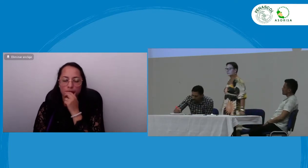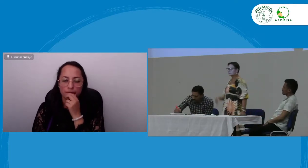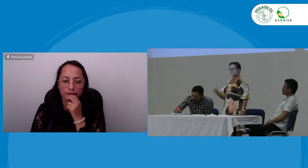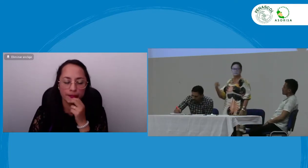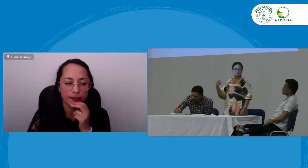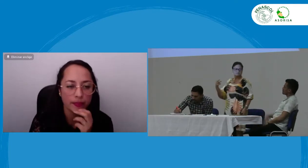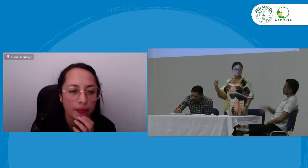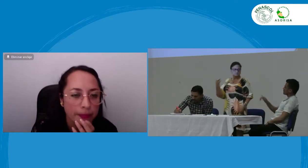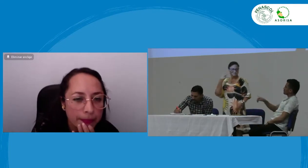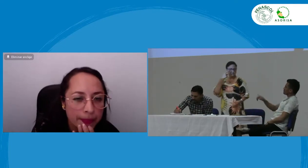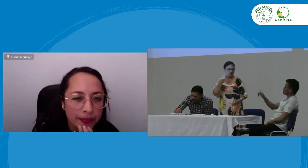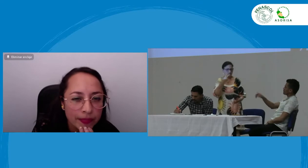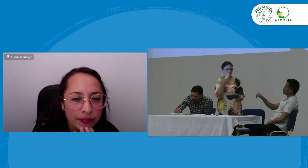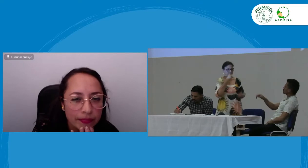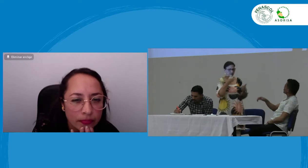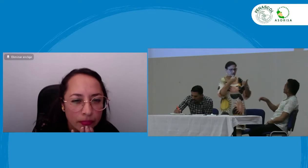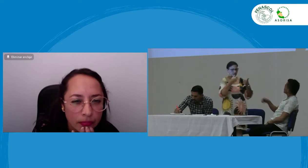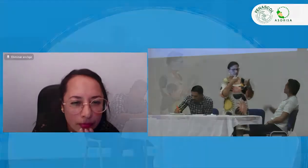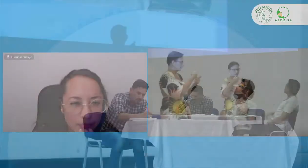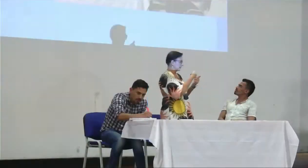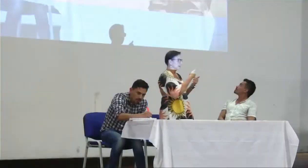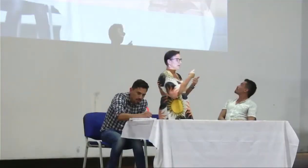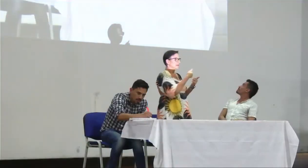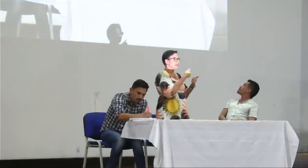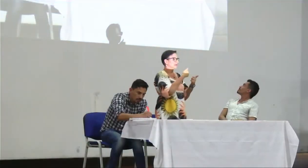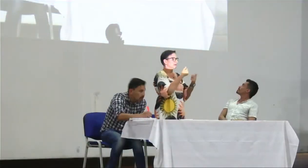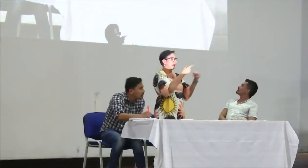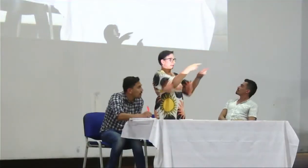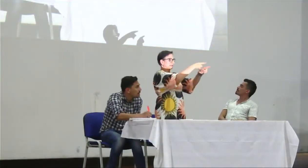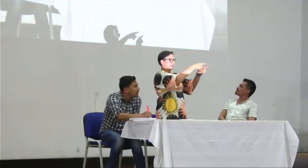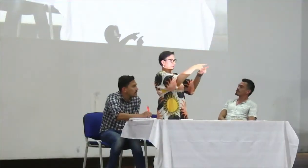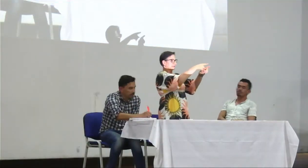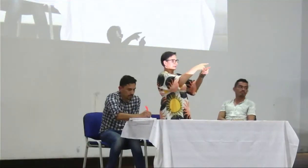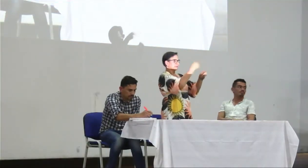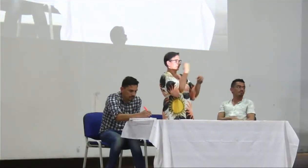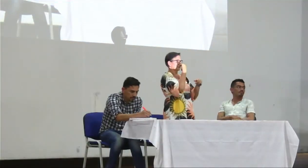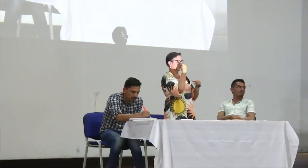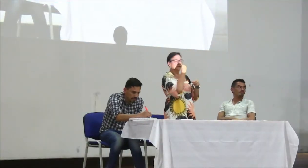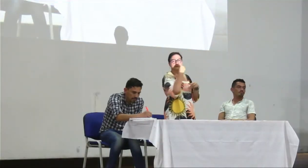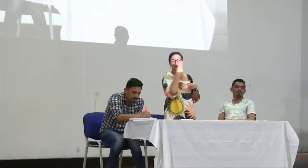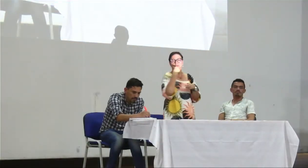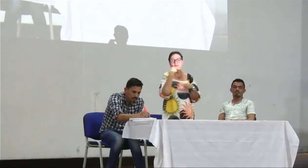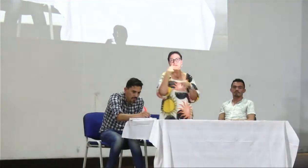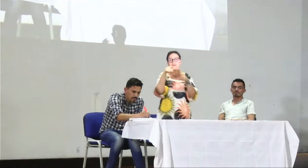¿me ven? ¿me ven bien? ¿allí? ¿miro allí? ¿allí? ah ok